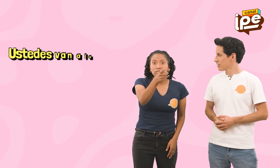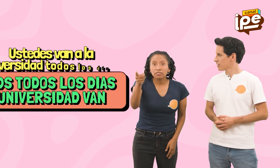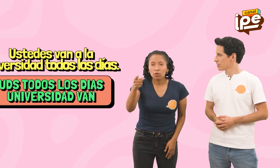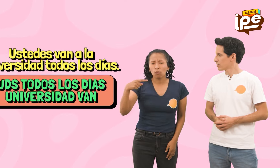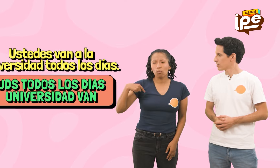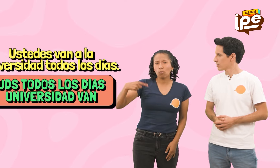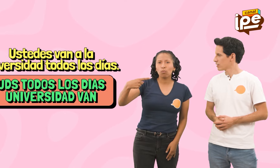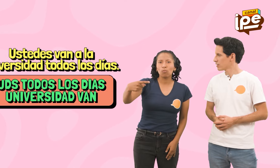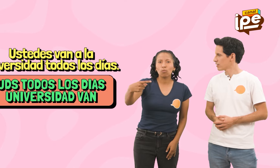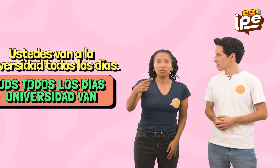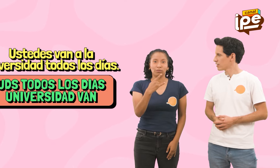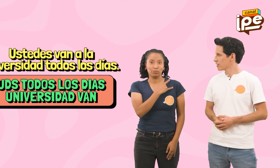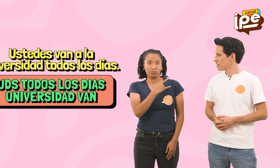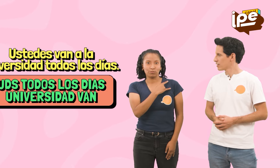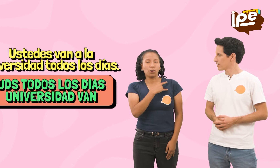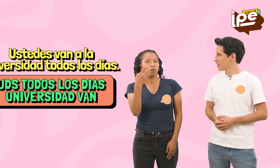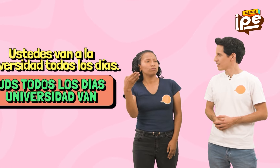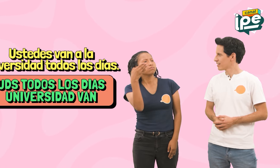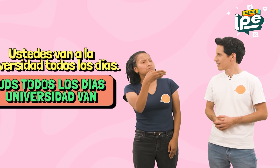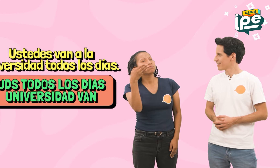Ustedes van a la universidad todos los días.